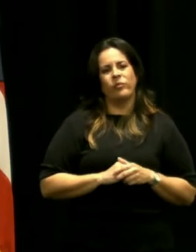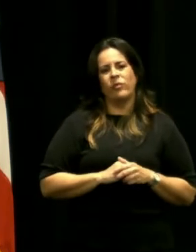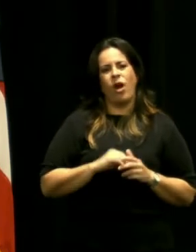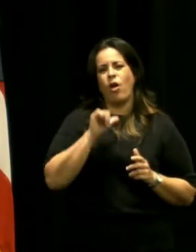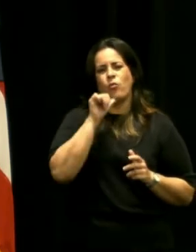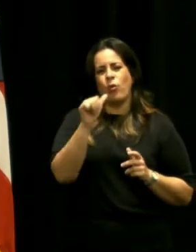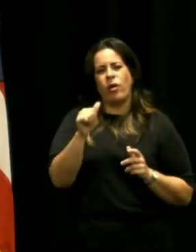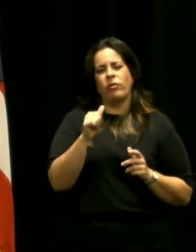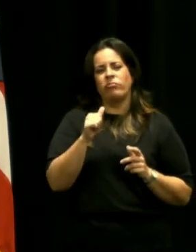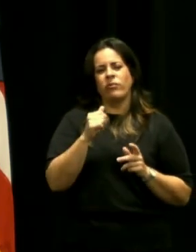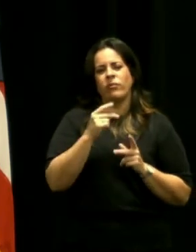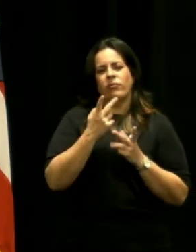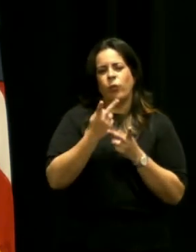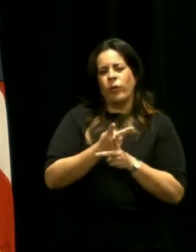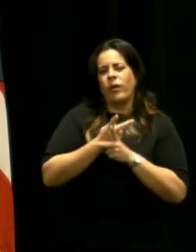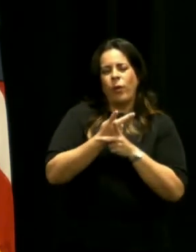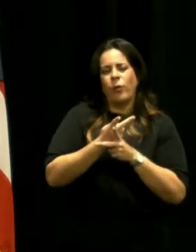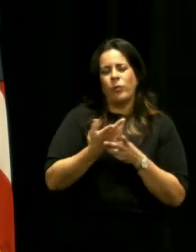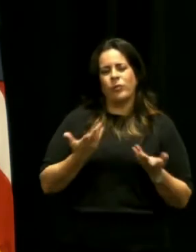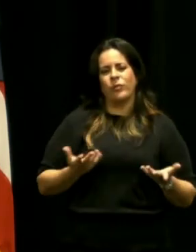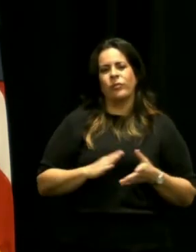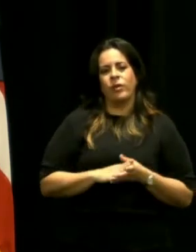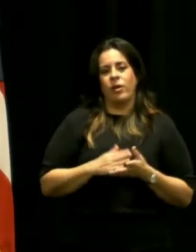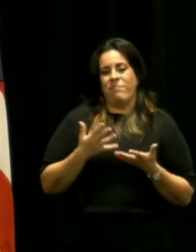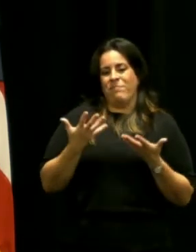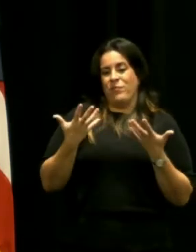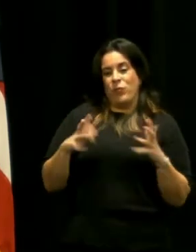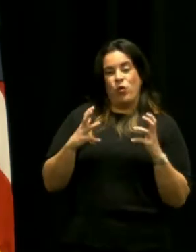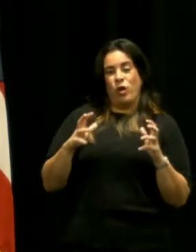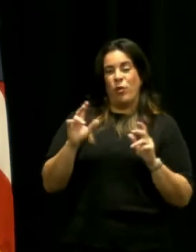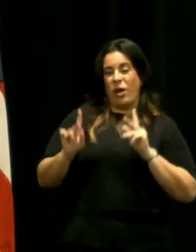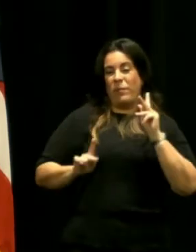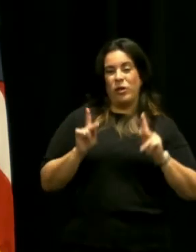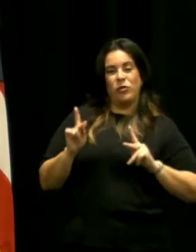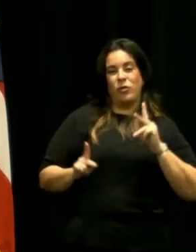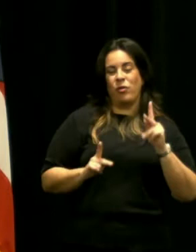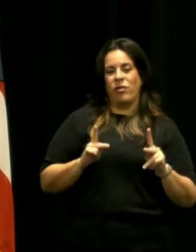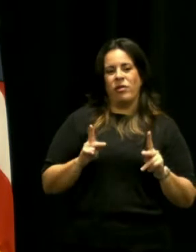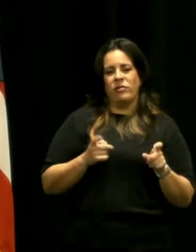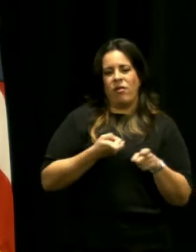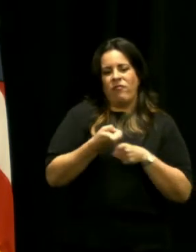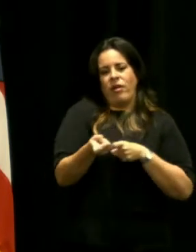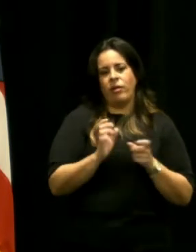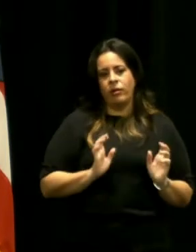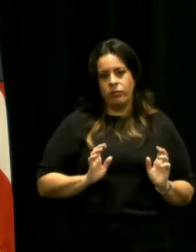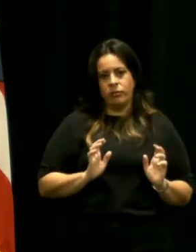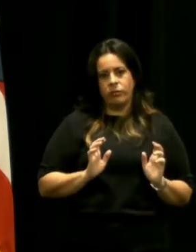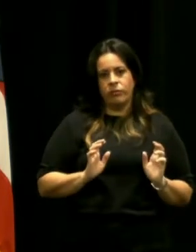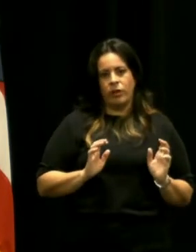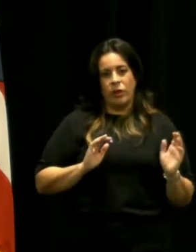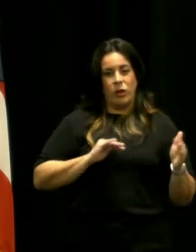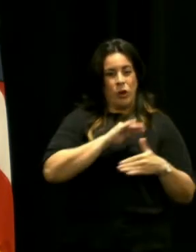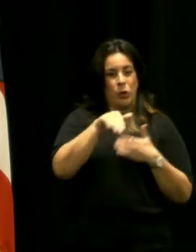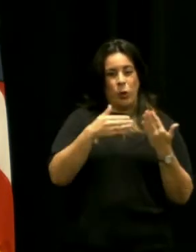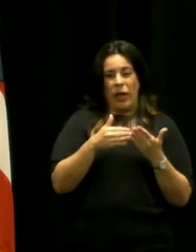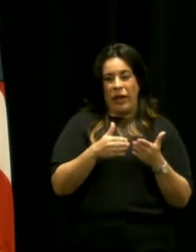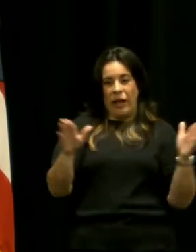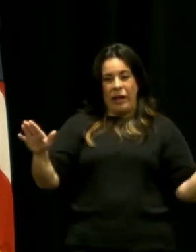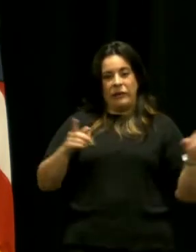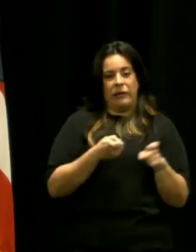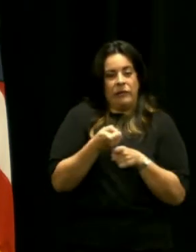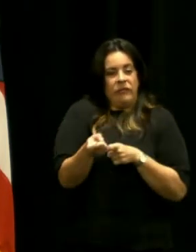prudente aquí lo que no queremos es que el pueblo salga trasquilado que todo el pueblo en general salga